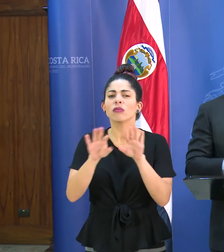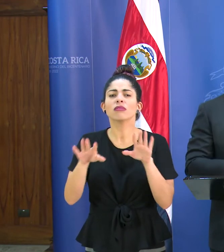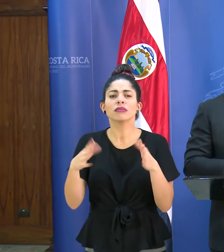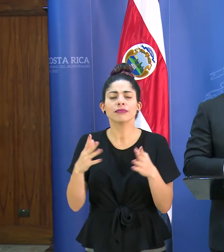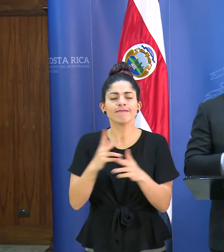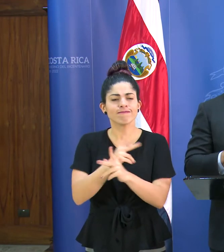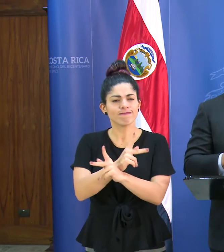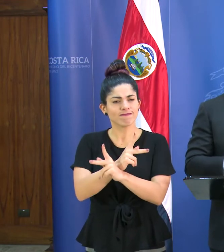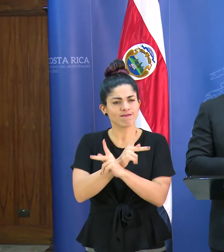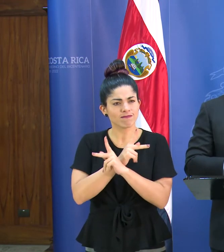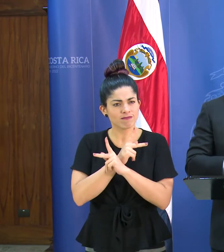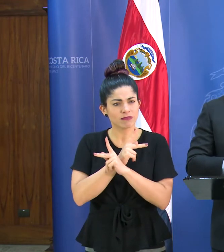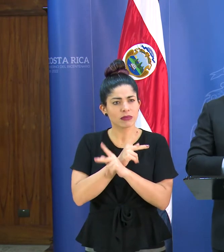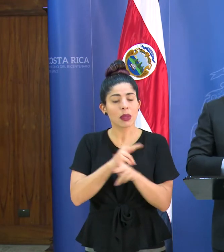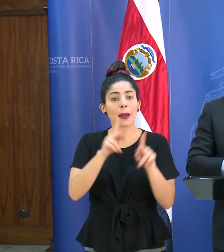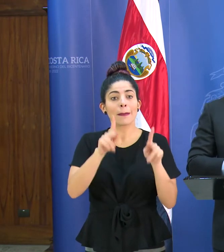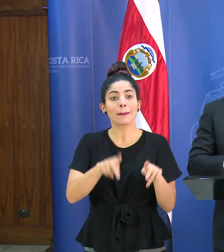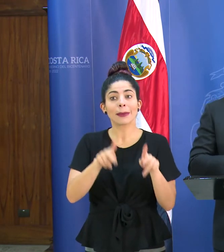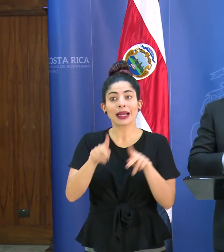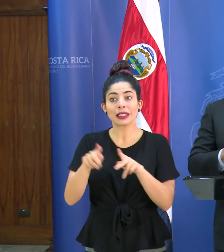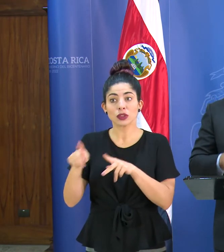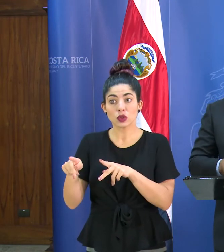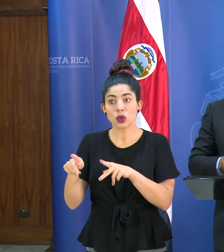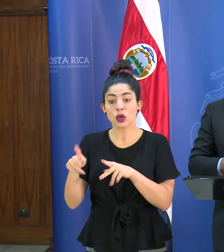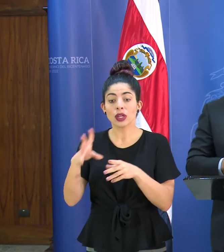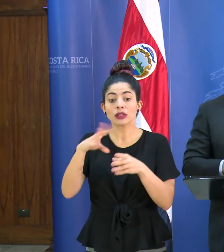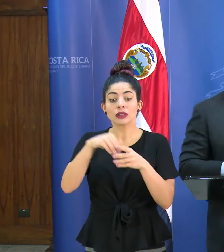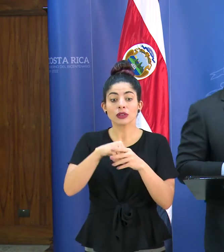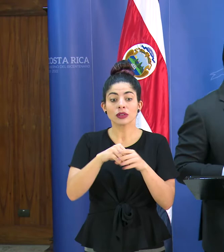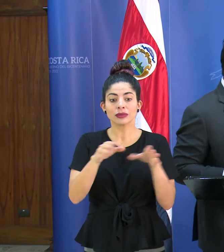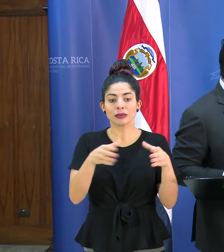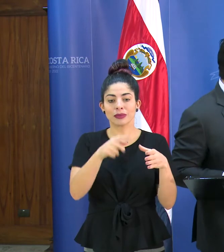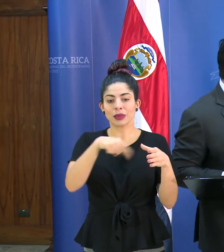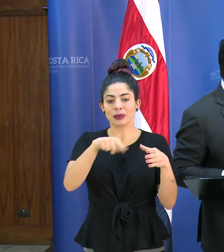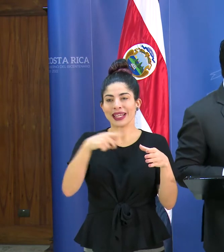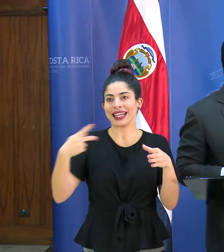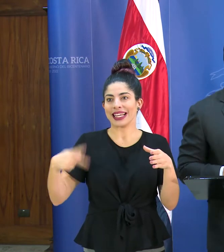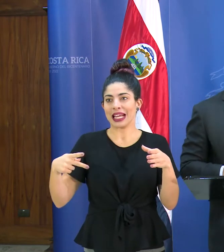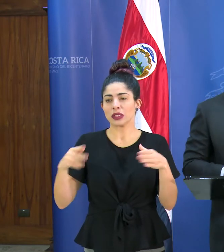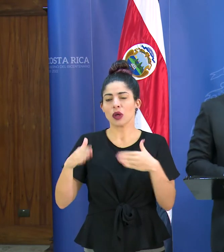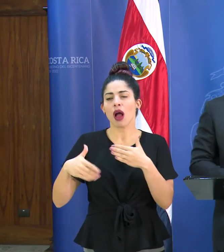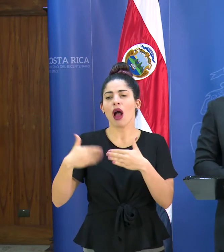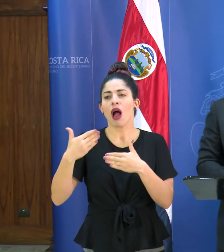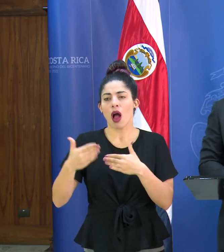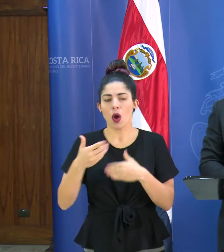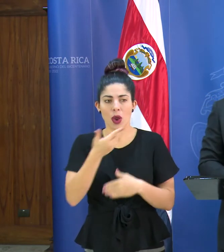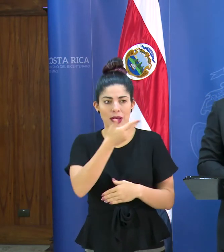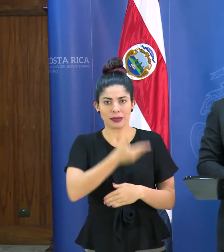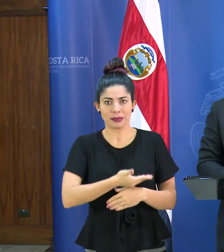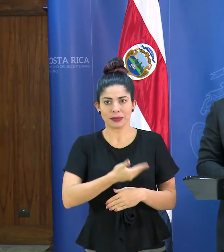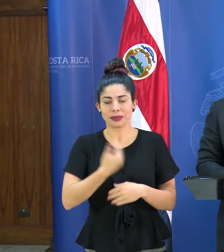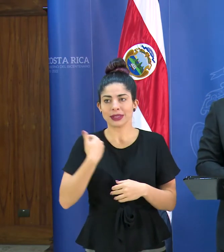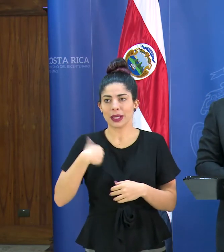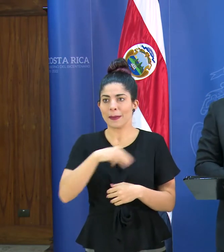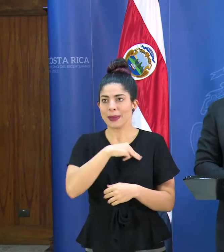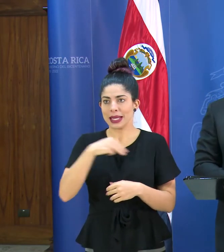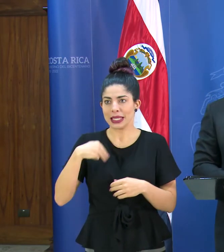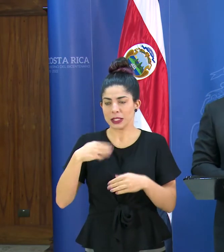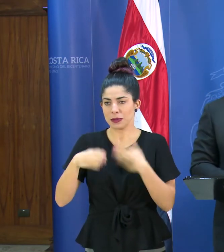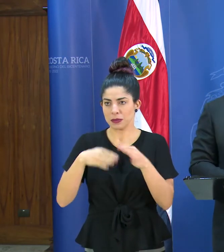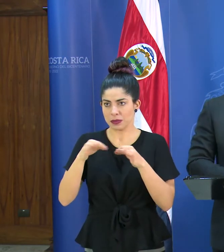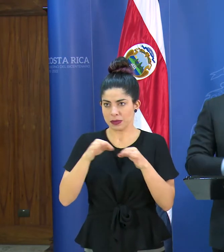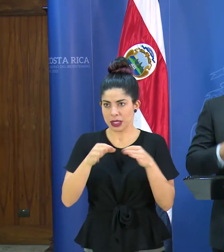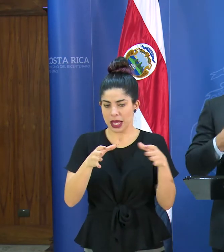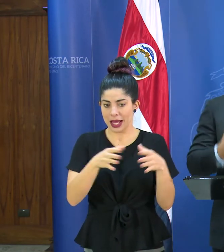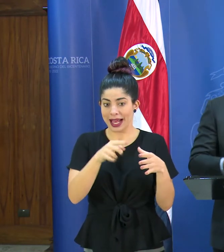resguardar a las personas que están dentro de los grupos de riesgo, algo que se referirá el señor ministro de